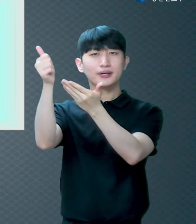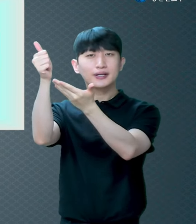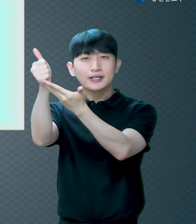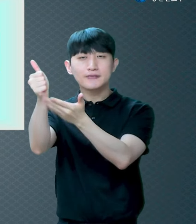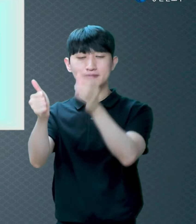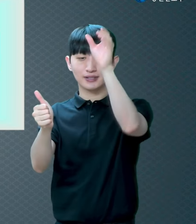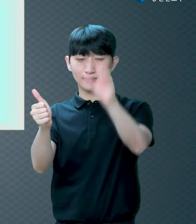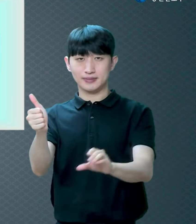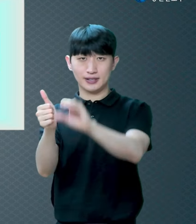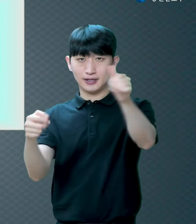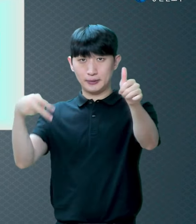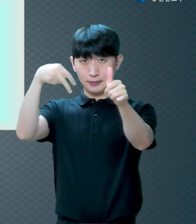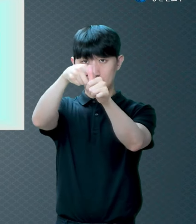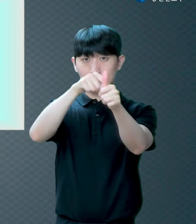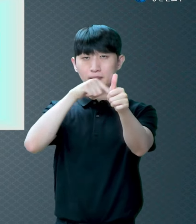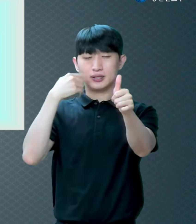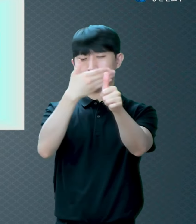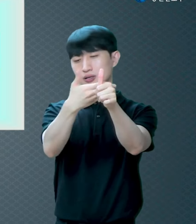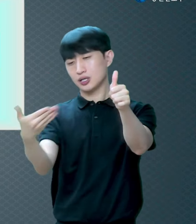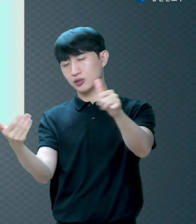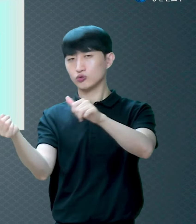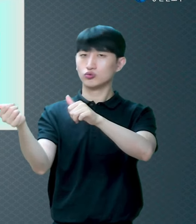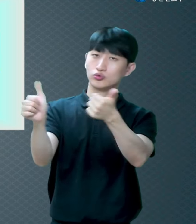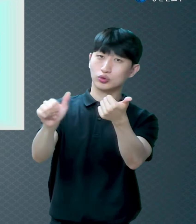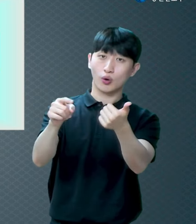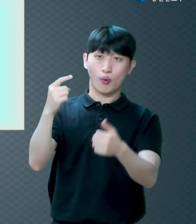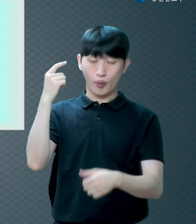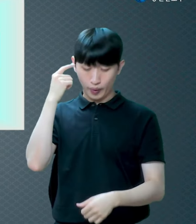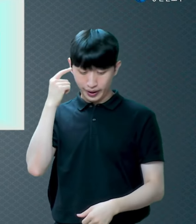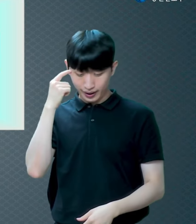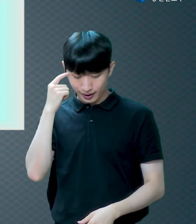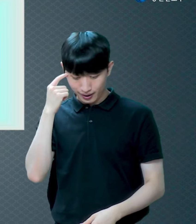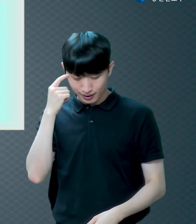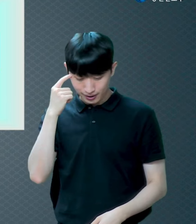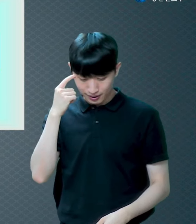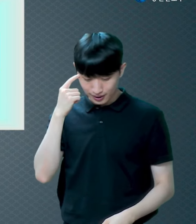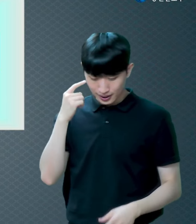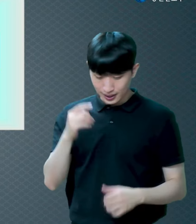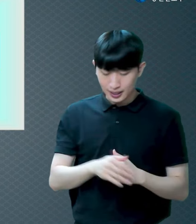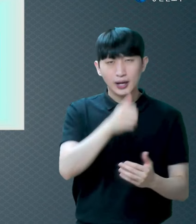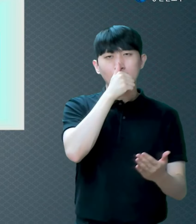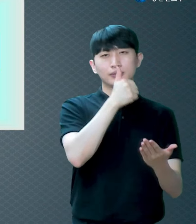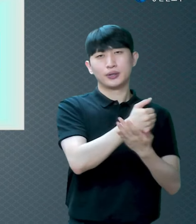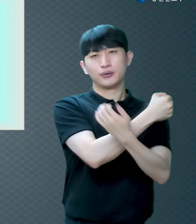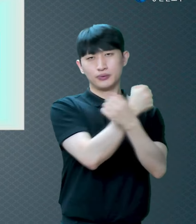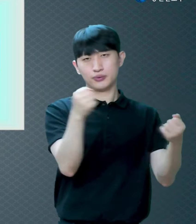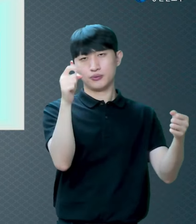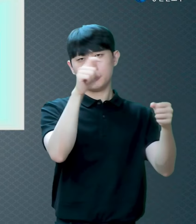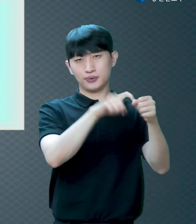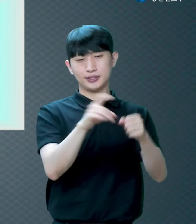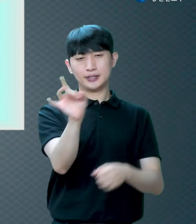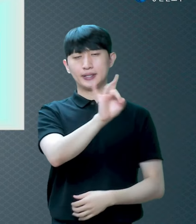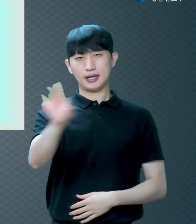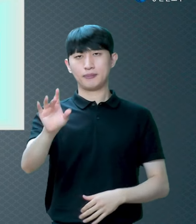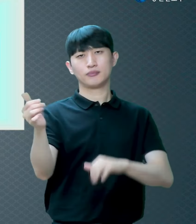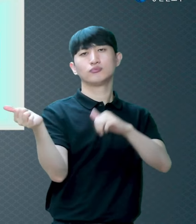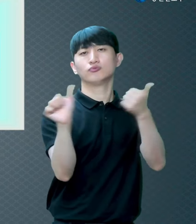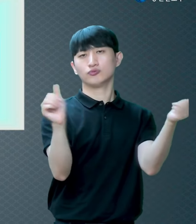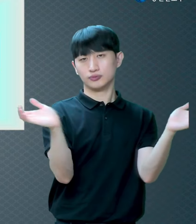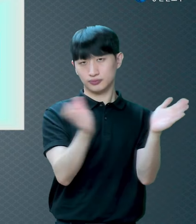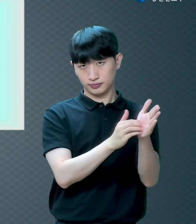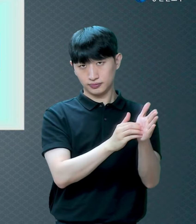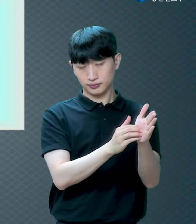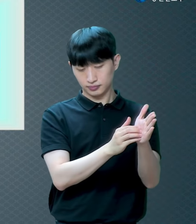단번에 죽으심이오 그의 사르심은 하나님께 대하여 사르심이니 한 번 죽었죠?